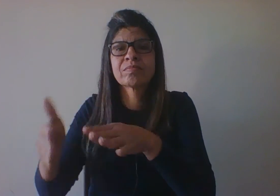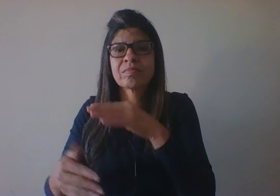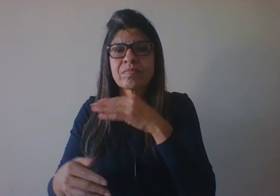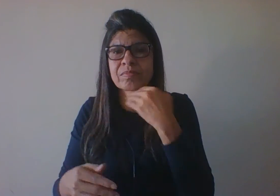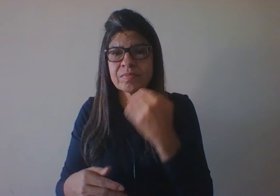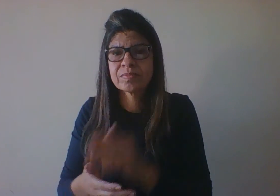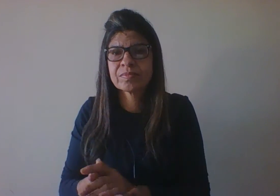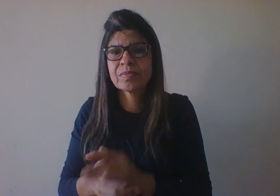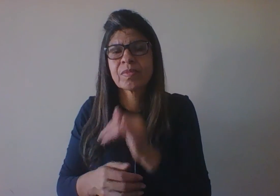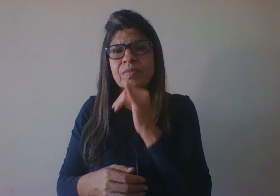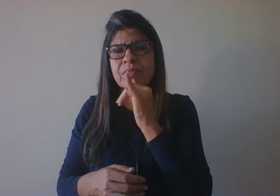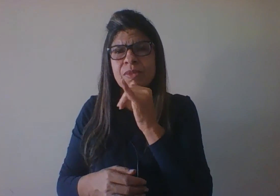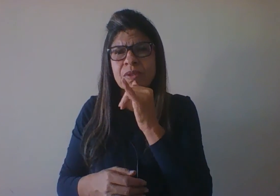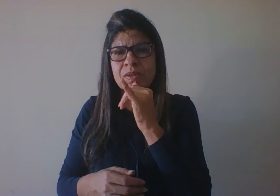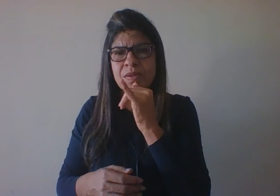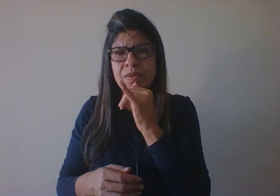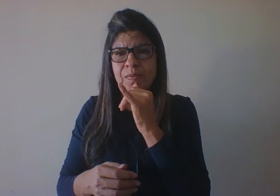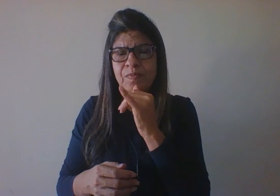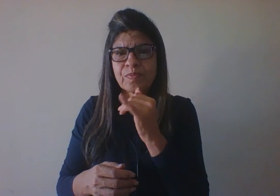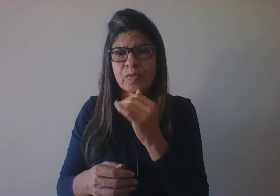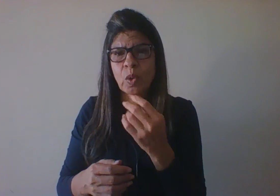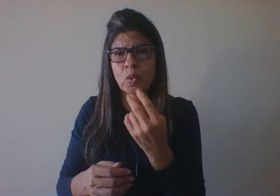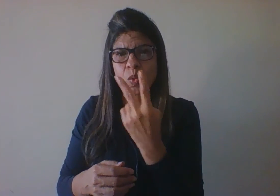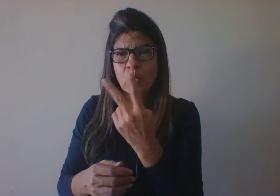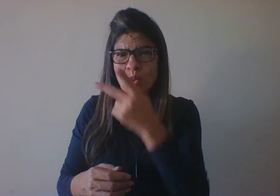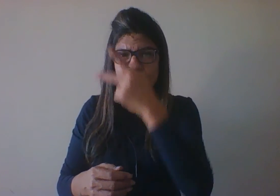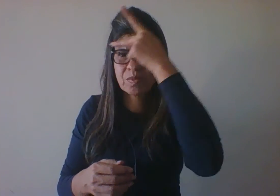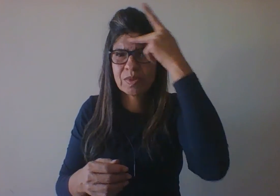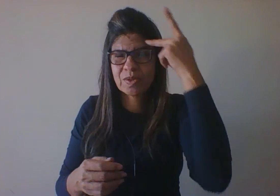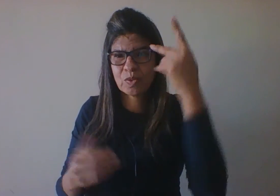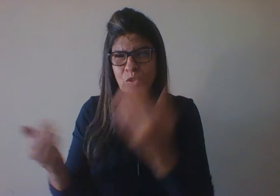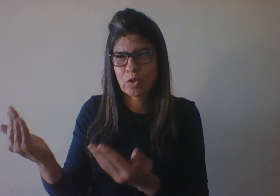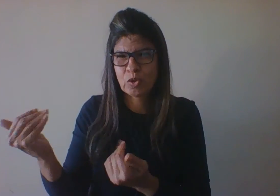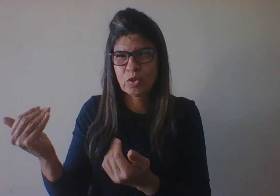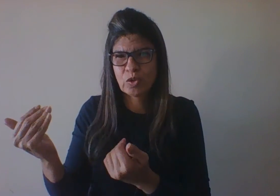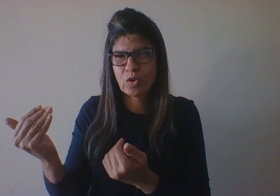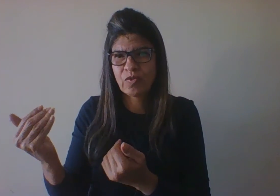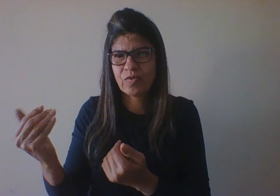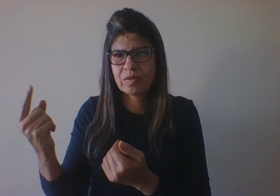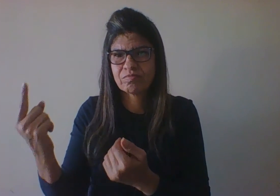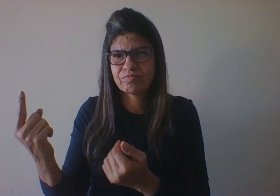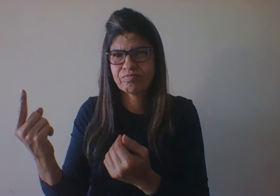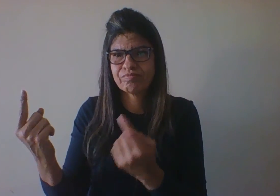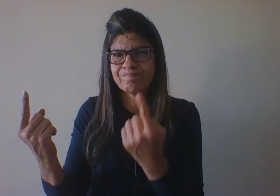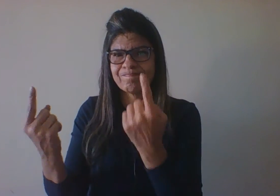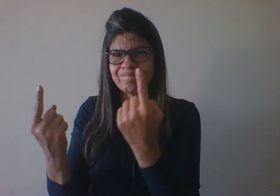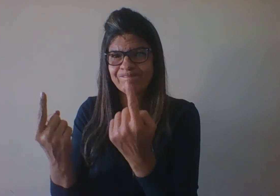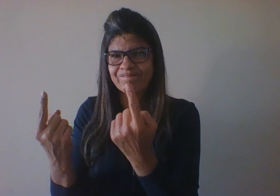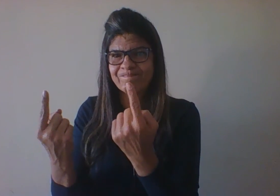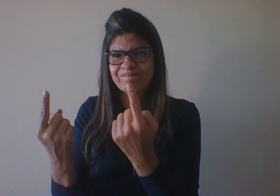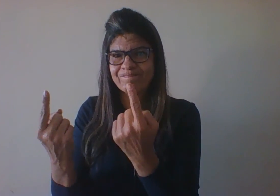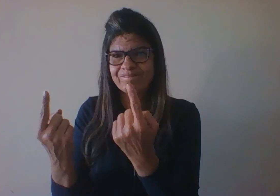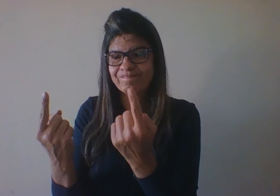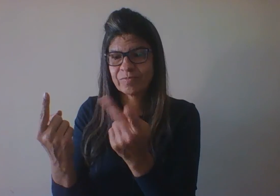num casal de jovens adultos que se casam, os dois têm empregos estáveis, têm uma renda